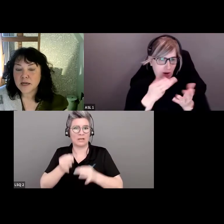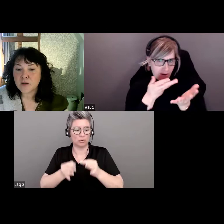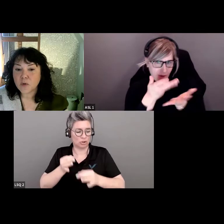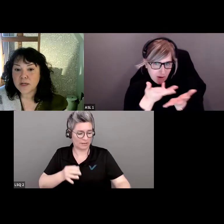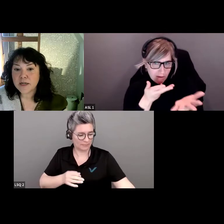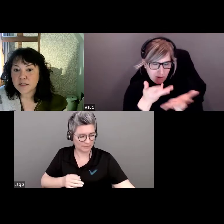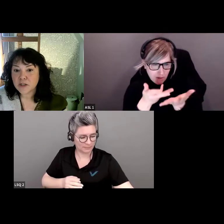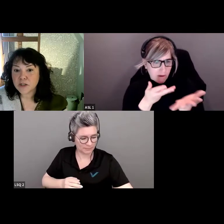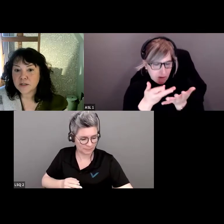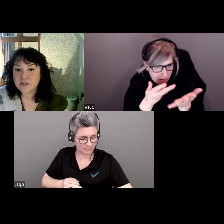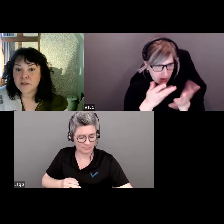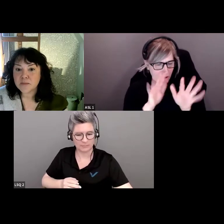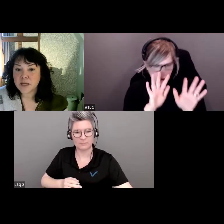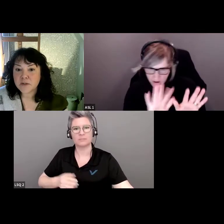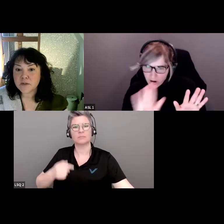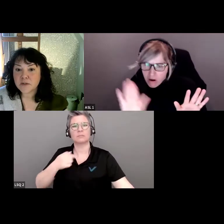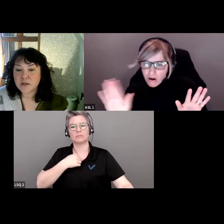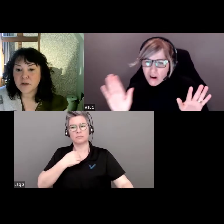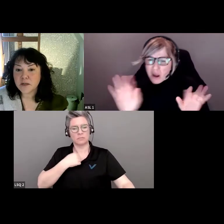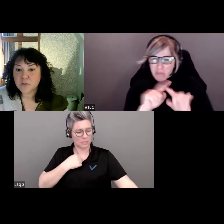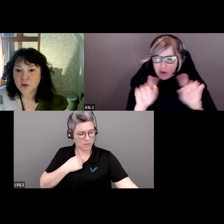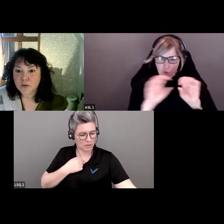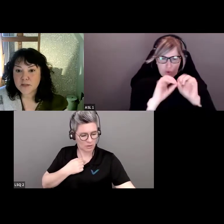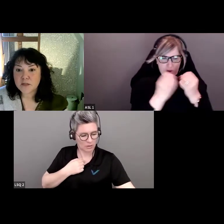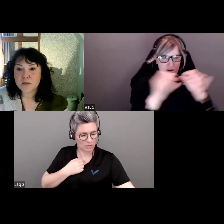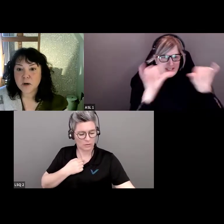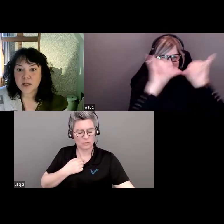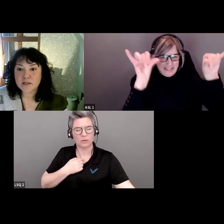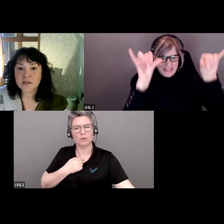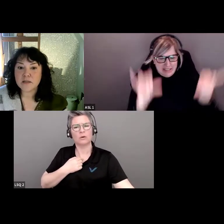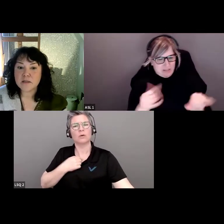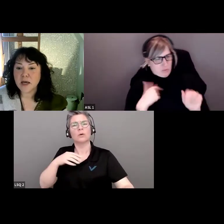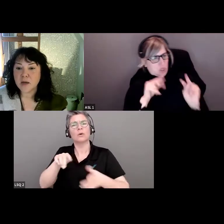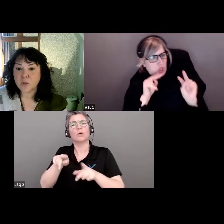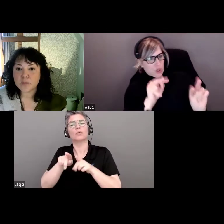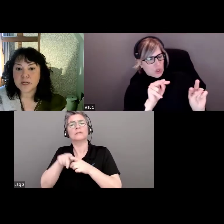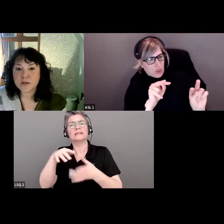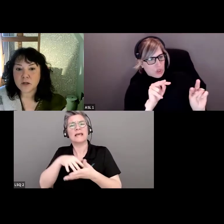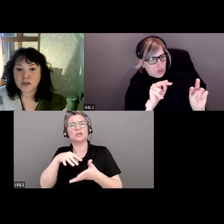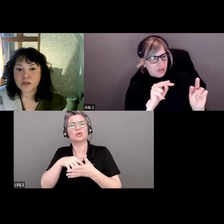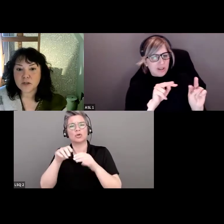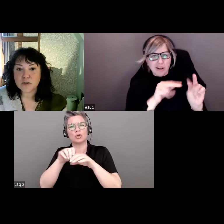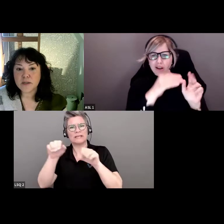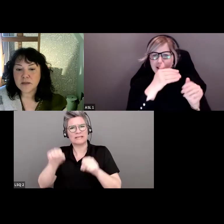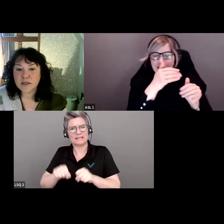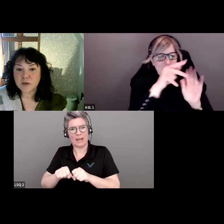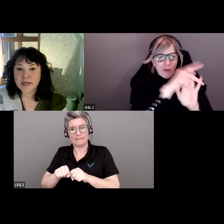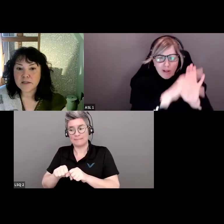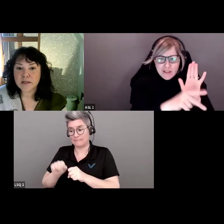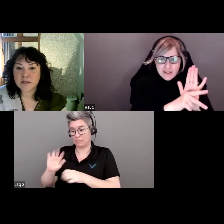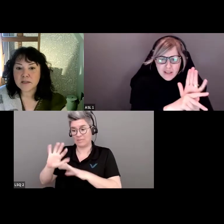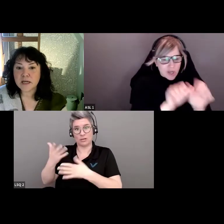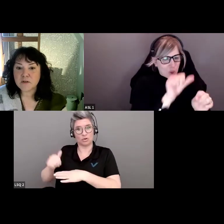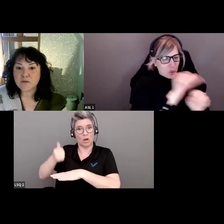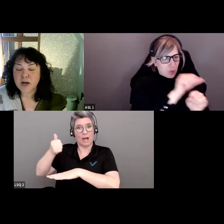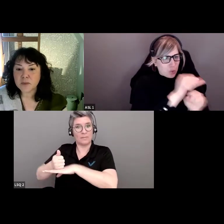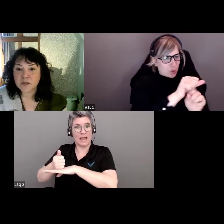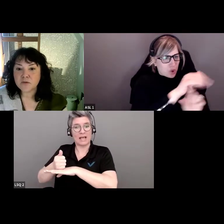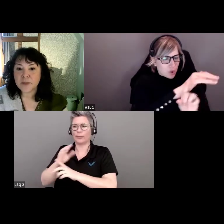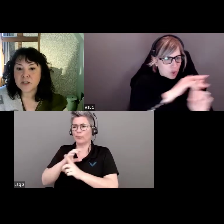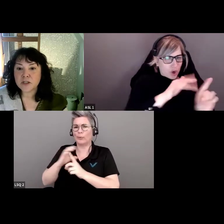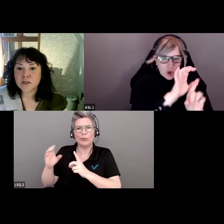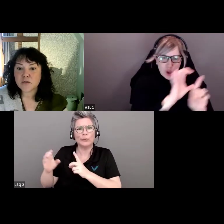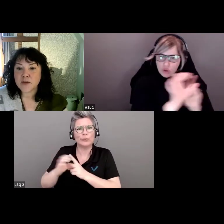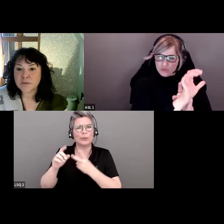nous avons également étudié le système tout entier, ce qui était en place, la culture,